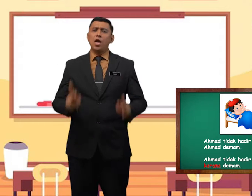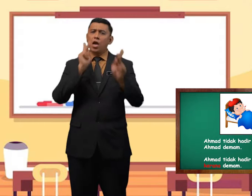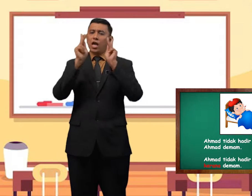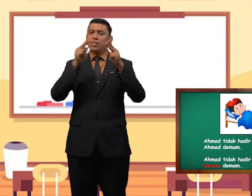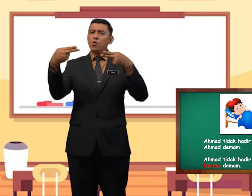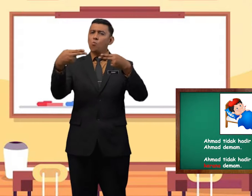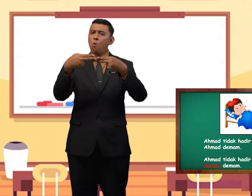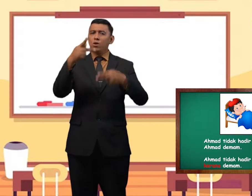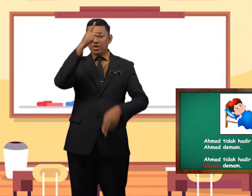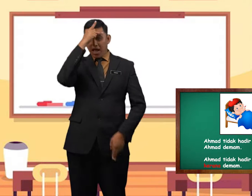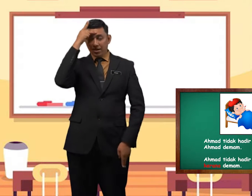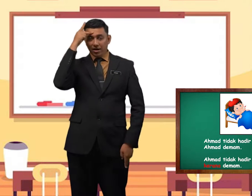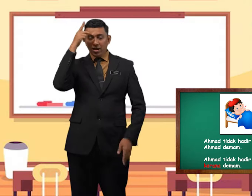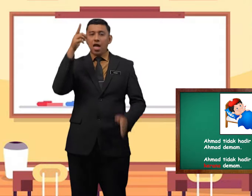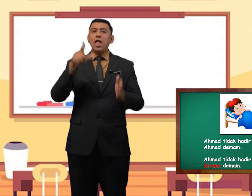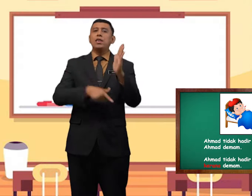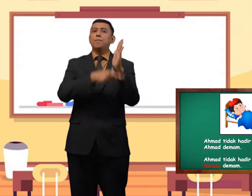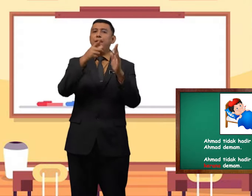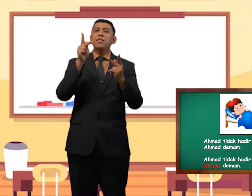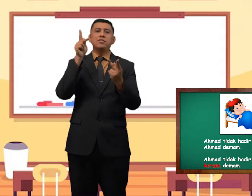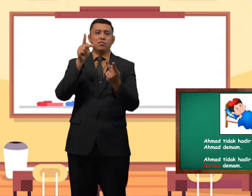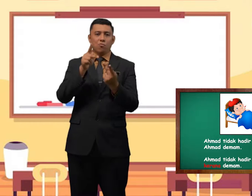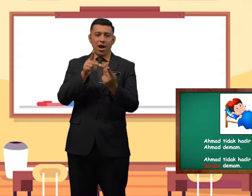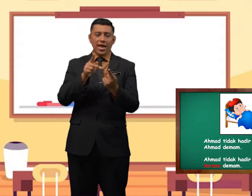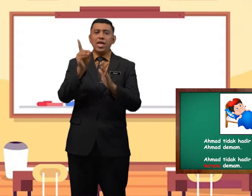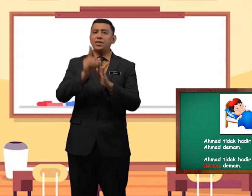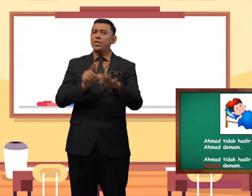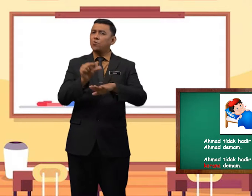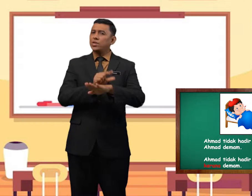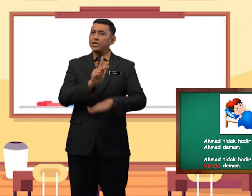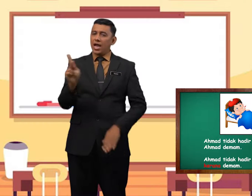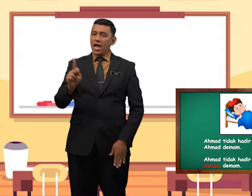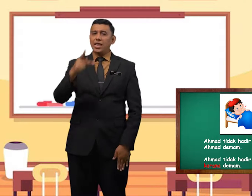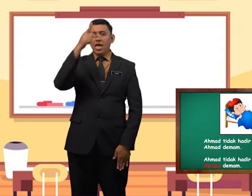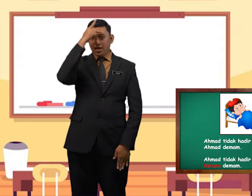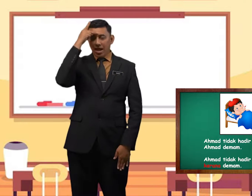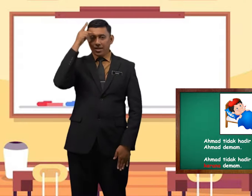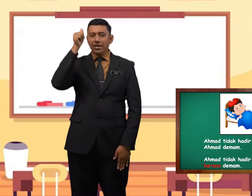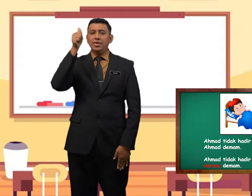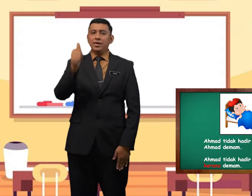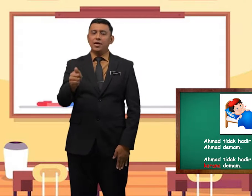Kata hubung kerana lebih sesuai digunakan kerana ia